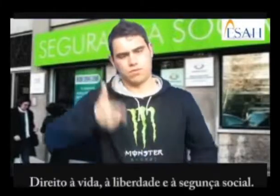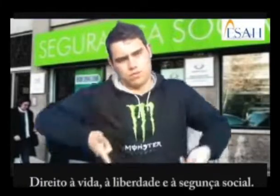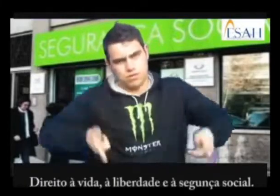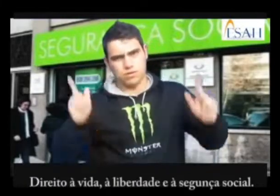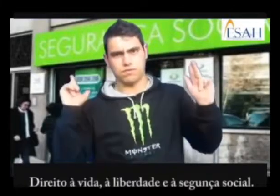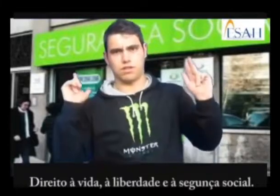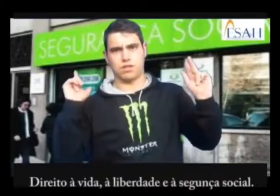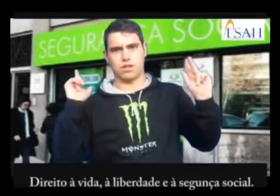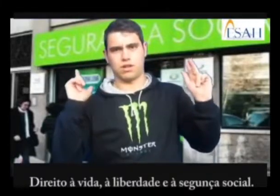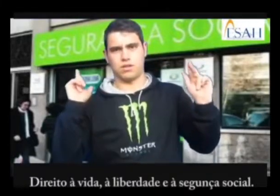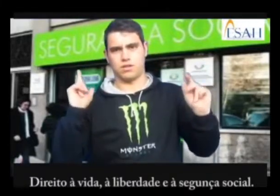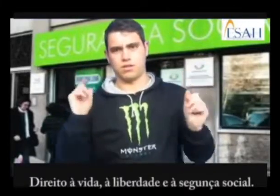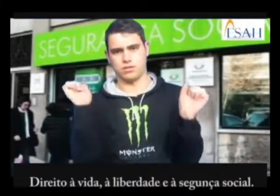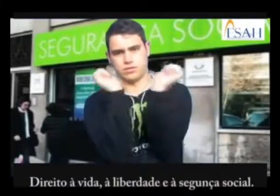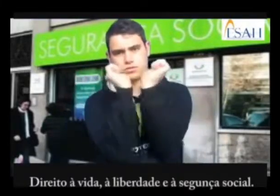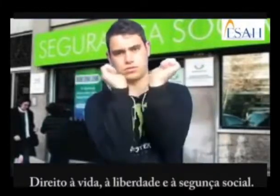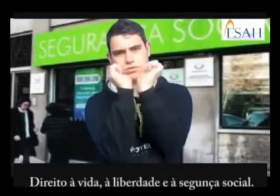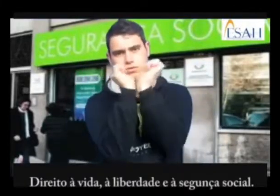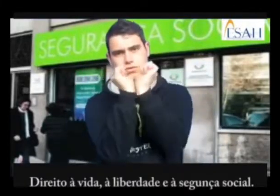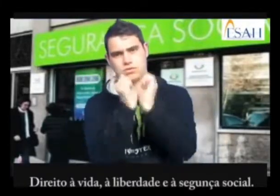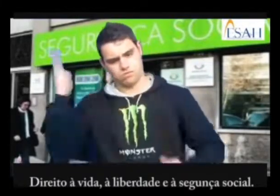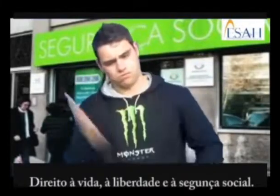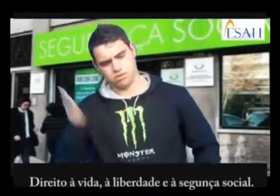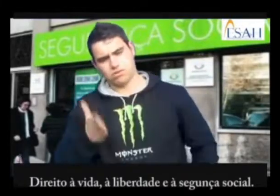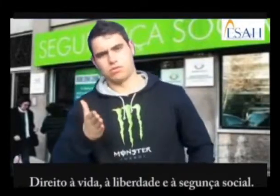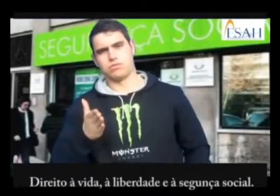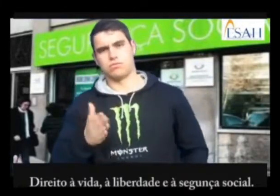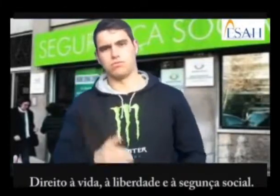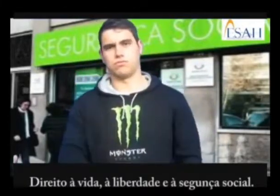Direito à vida, à liberdade e à segurança social